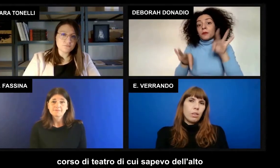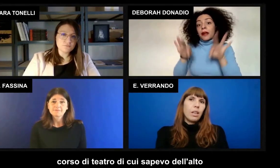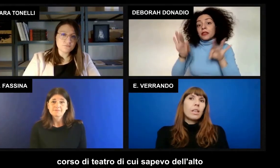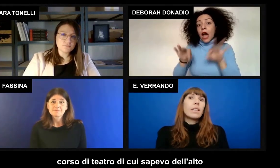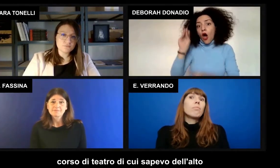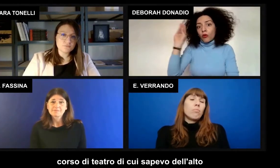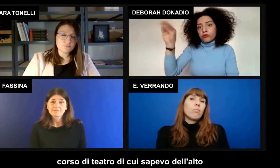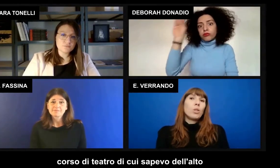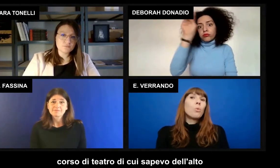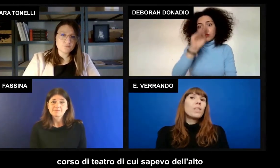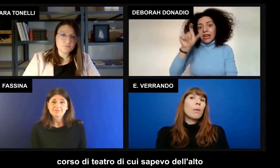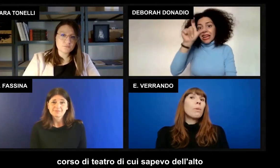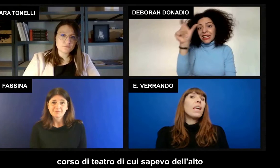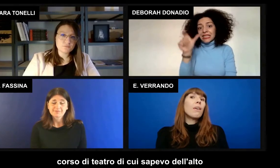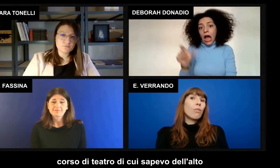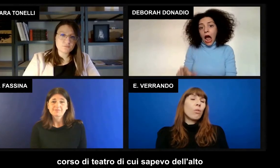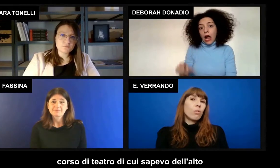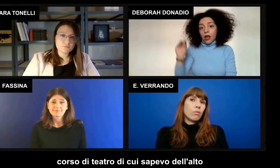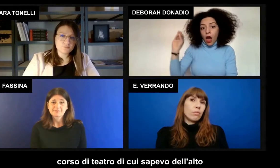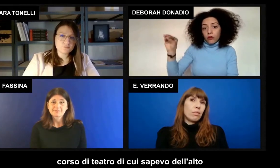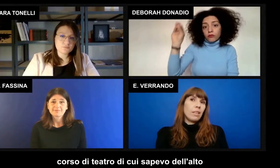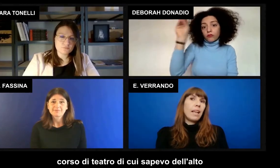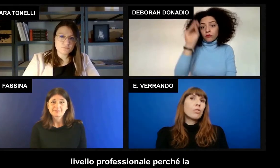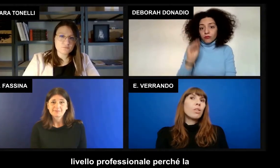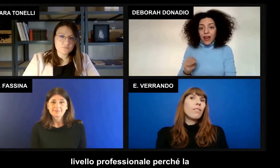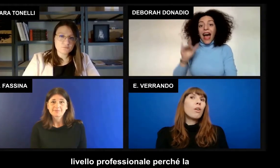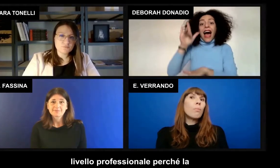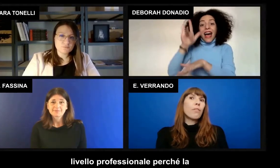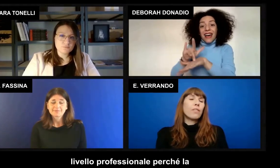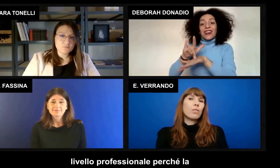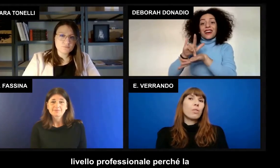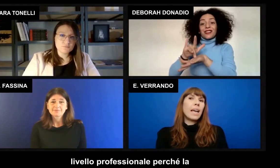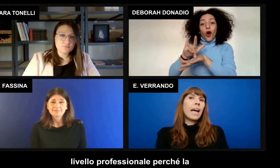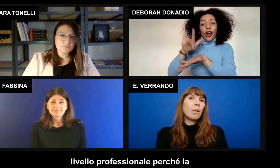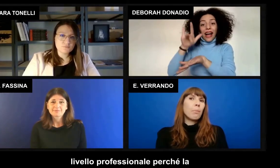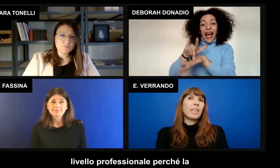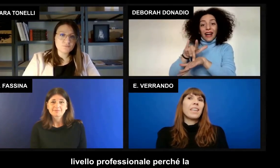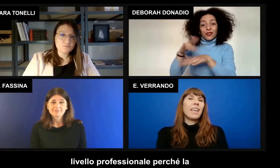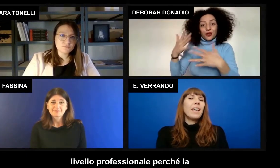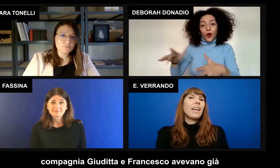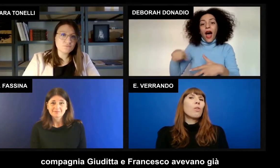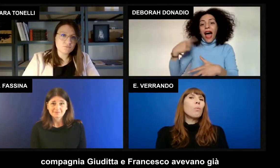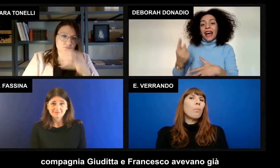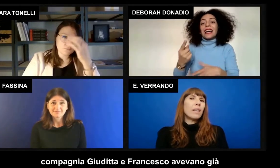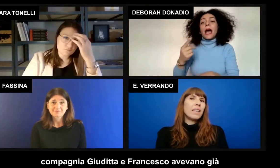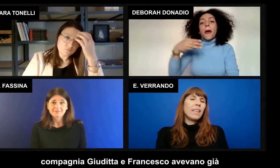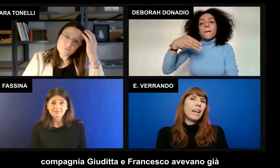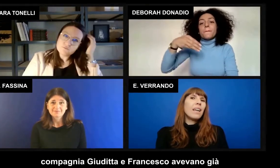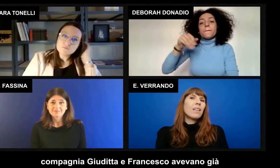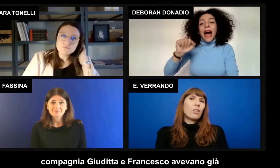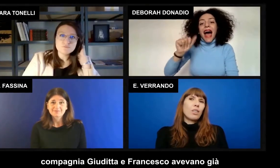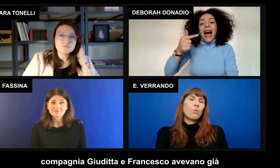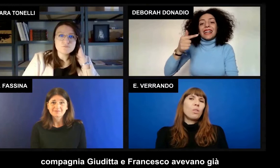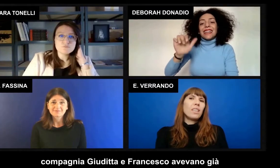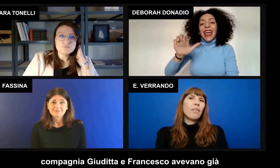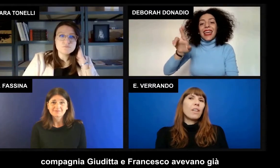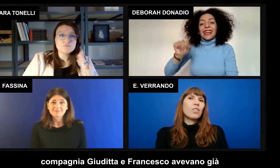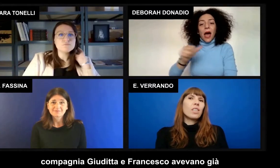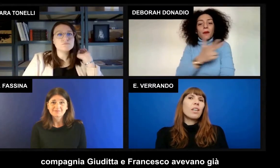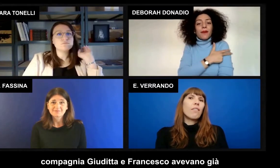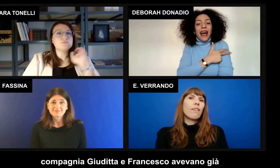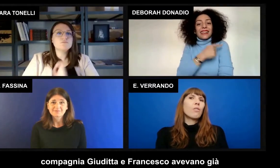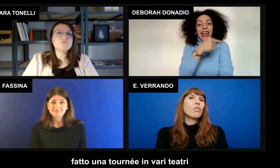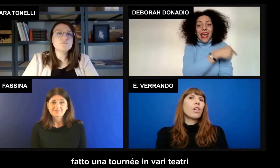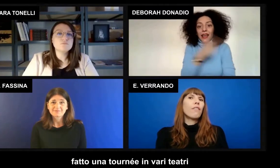di cui sapevo l'alto livello professionale perché la compagnia Giuditta e